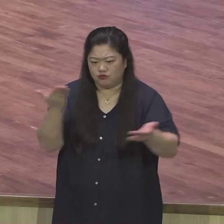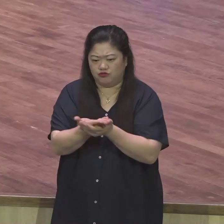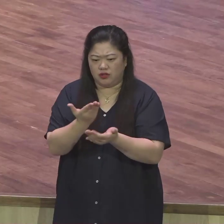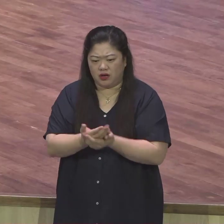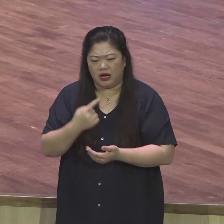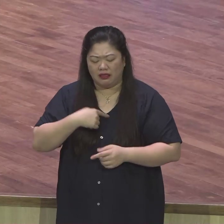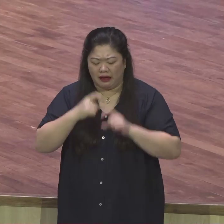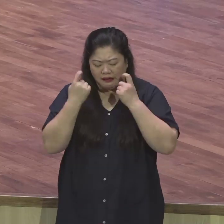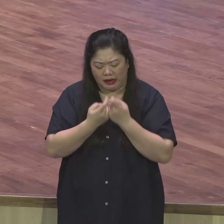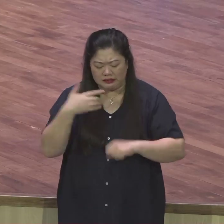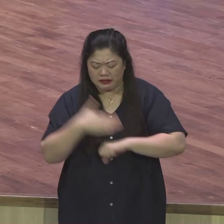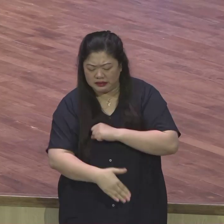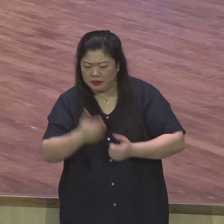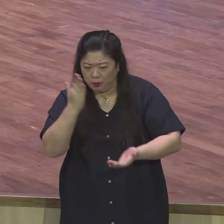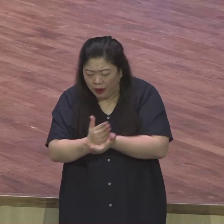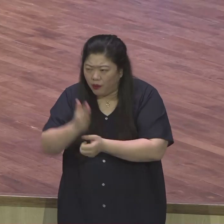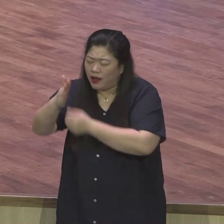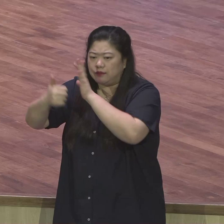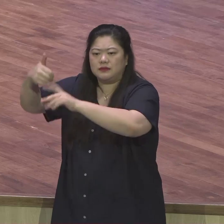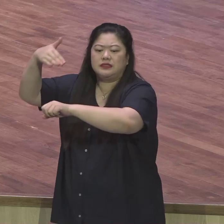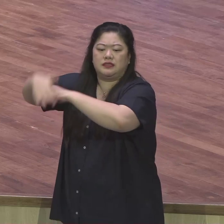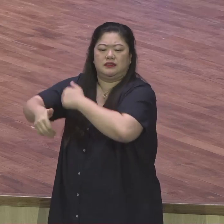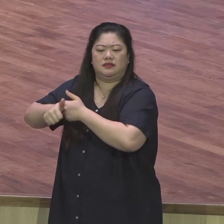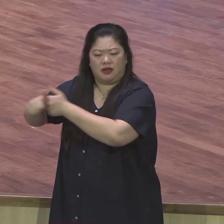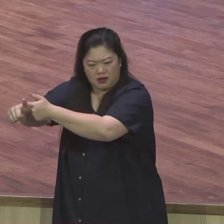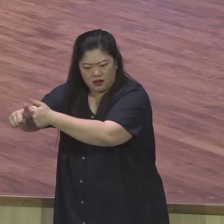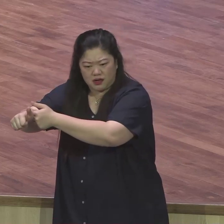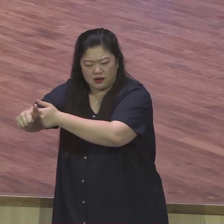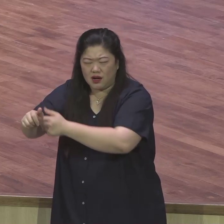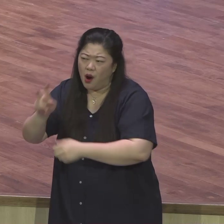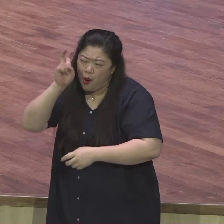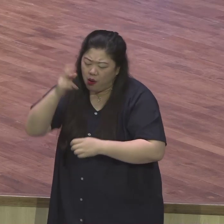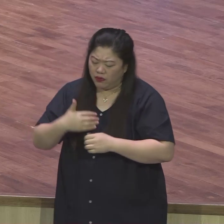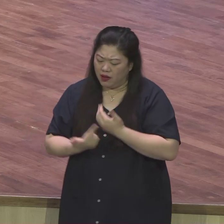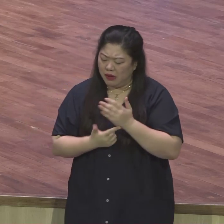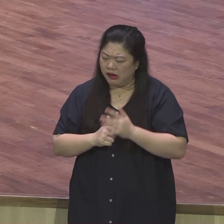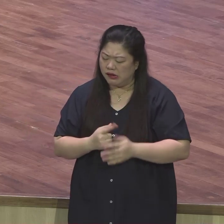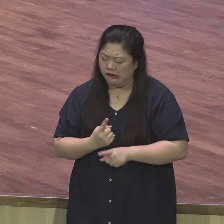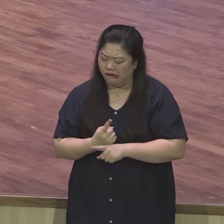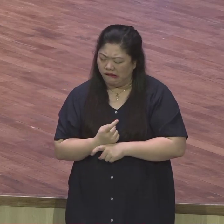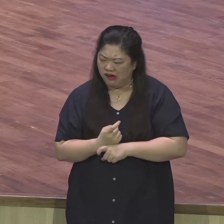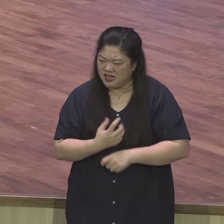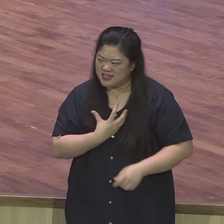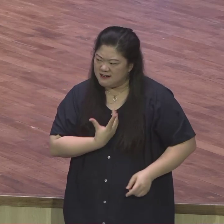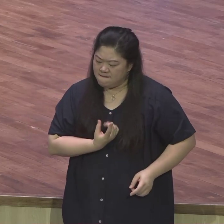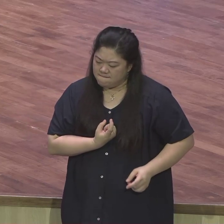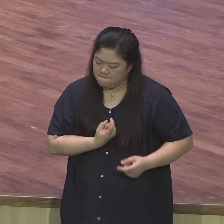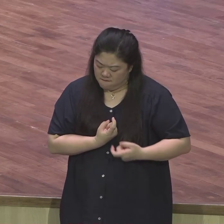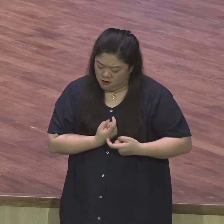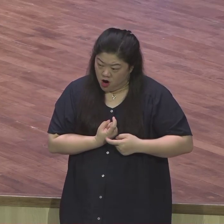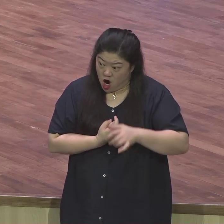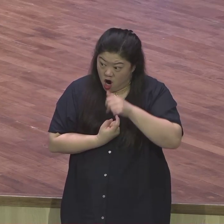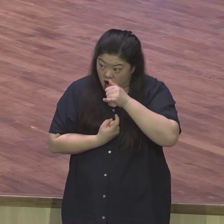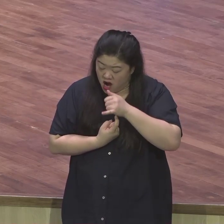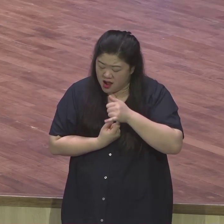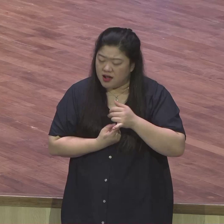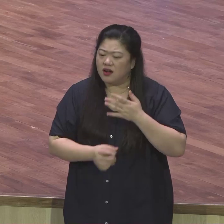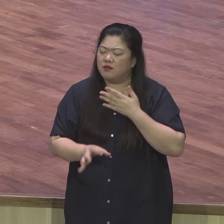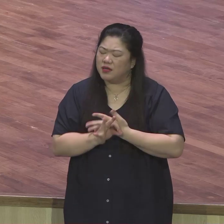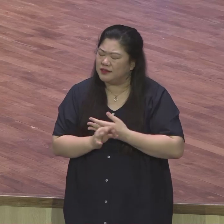주옵사사 내 마음 내 내부 속에 적이 있습니다 미움과 분노와 식욕과 질투와 모든 이것 다 하나님의 절대